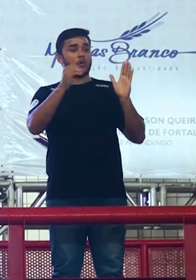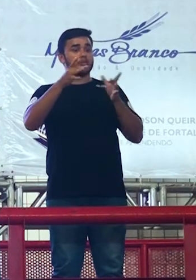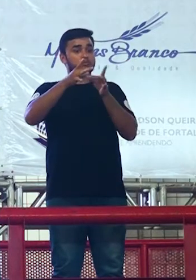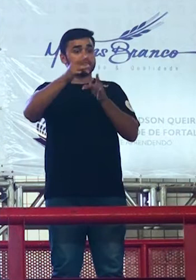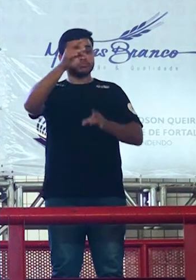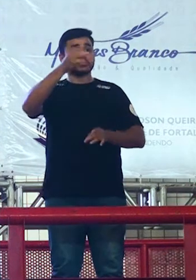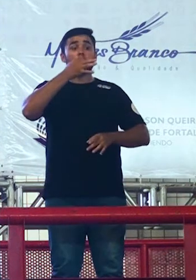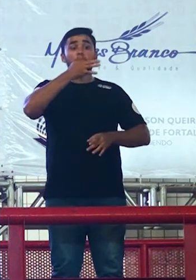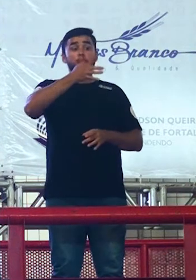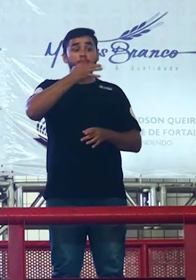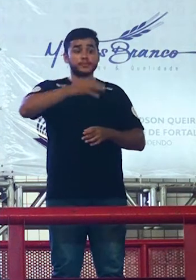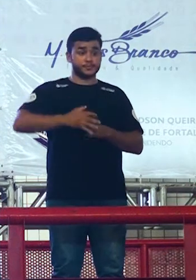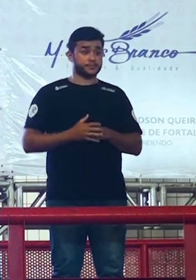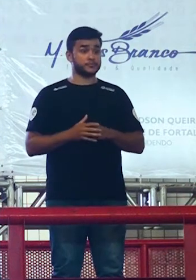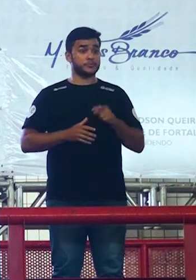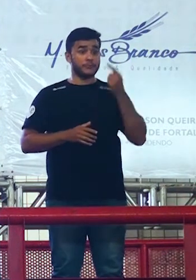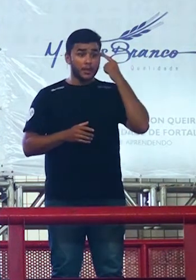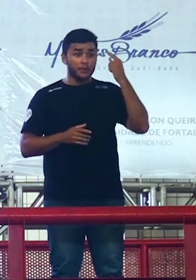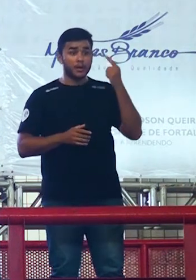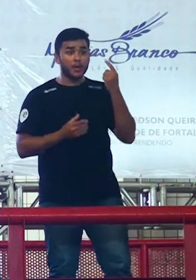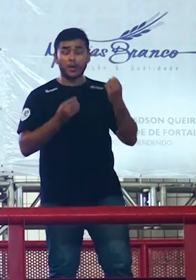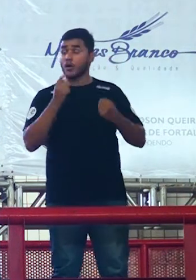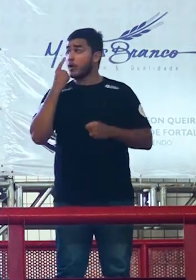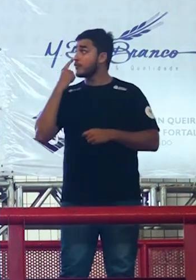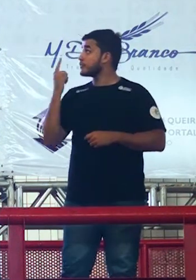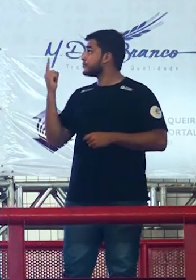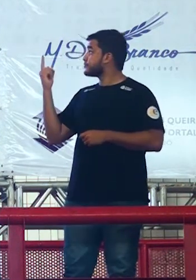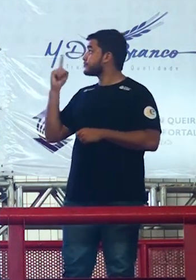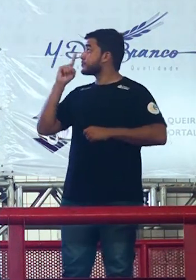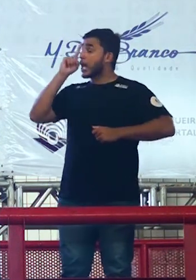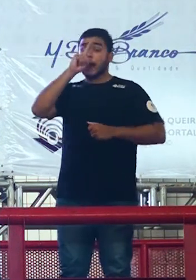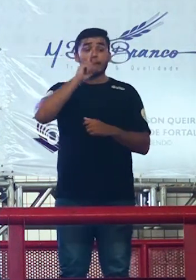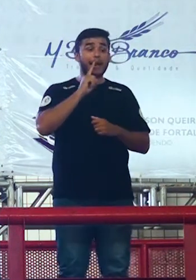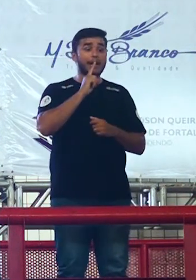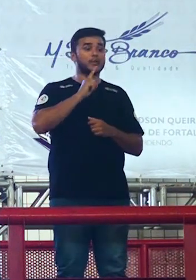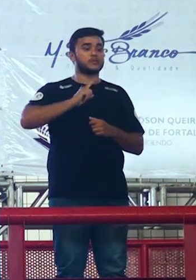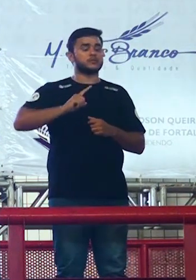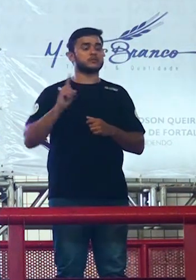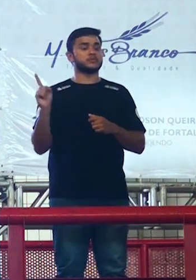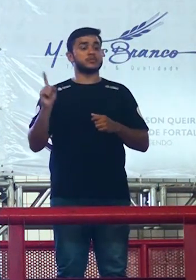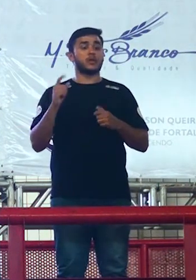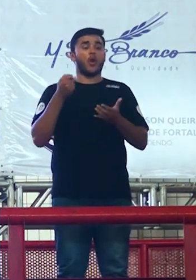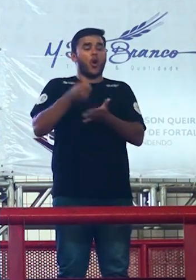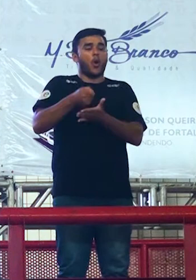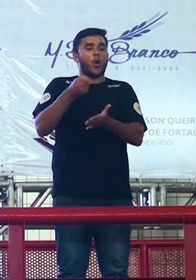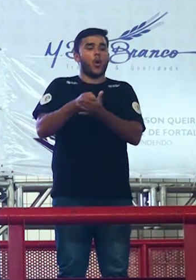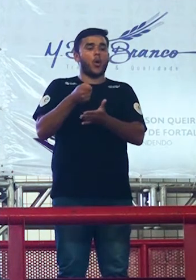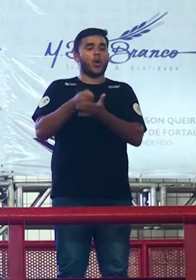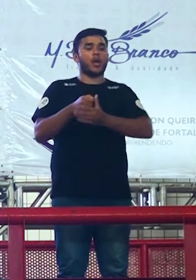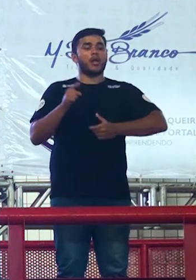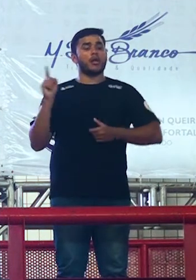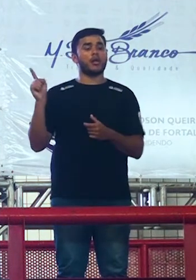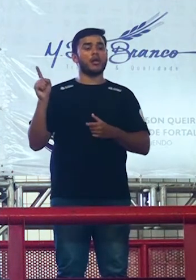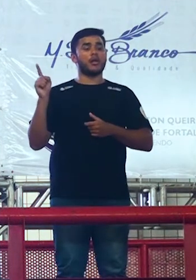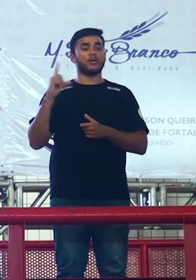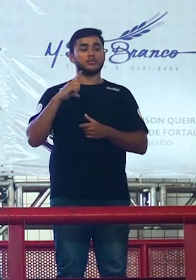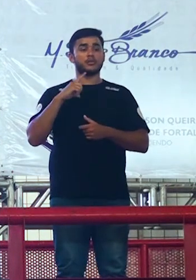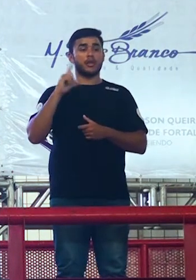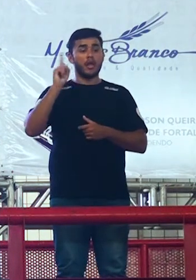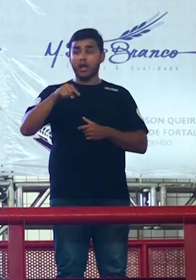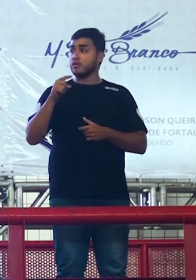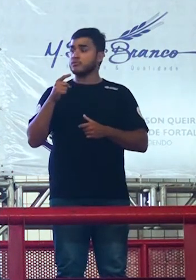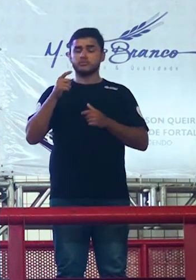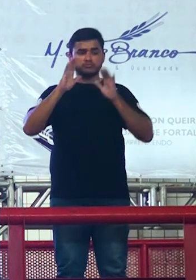mas você também olha o que está aí amarelo é obrigado nesta prova a usar áreas do